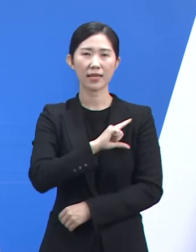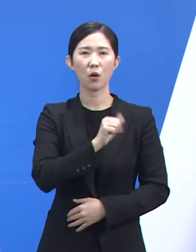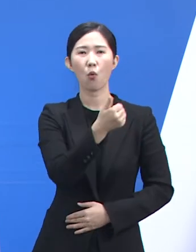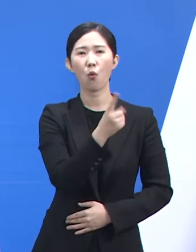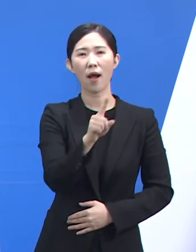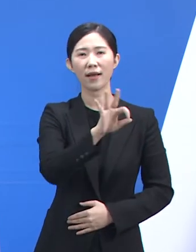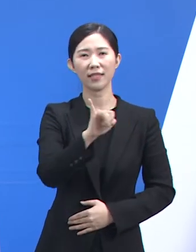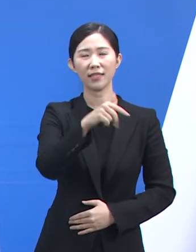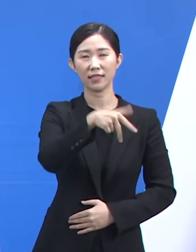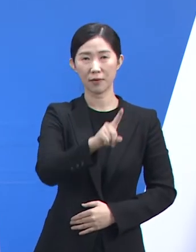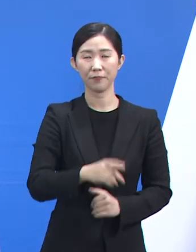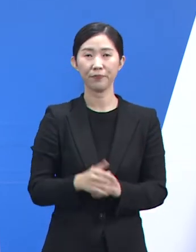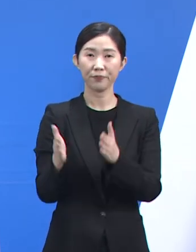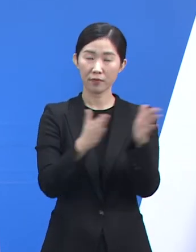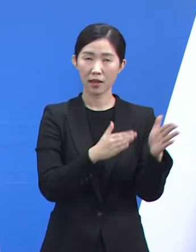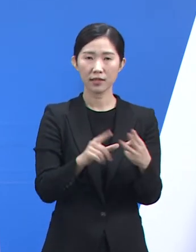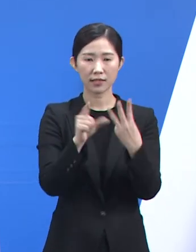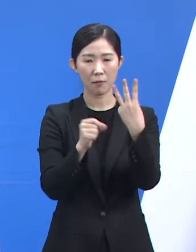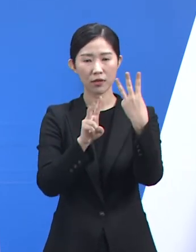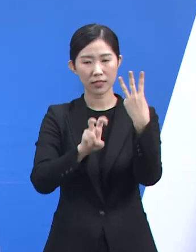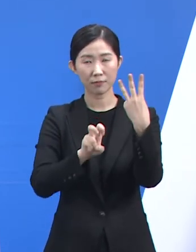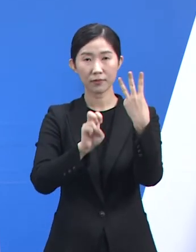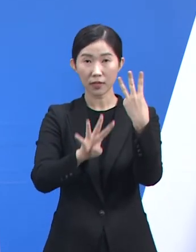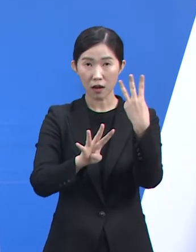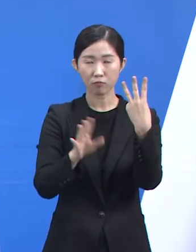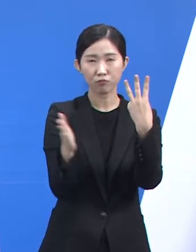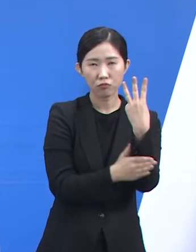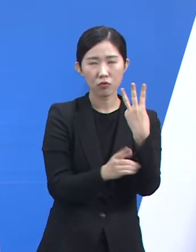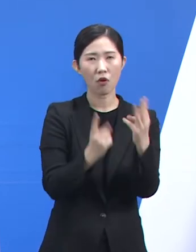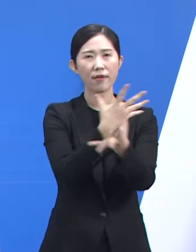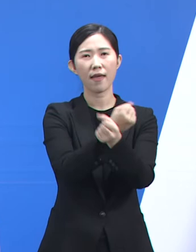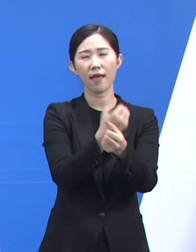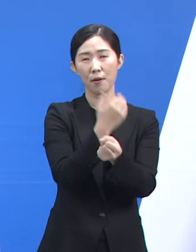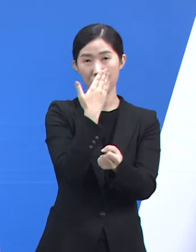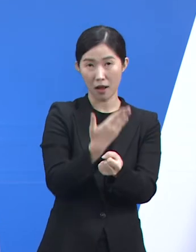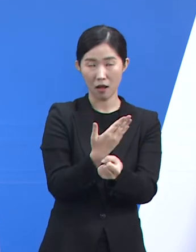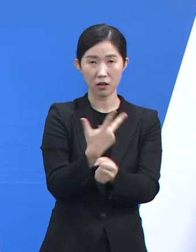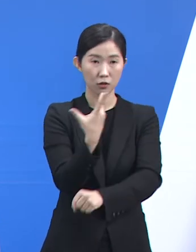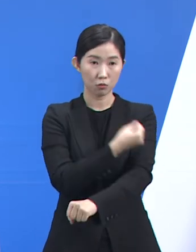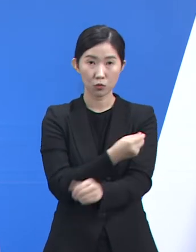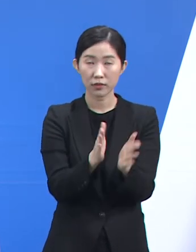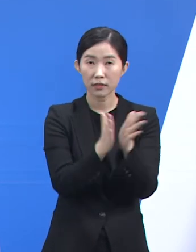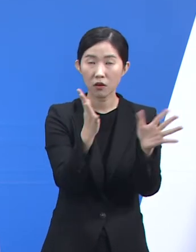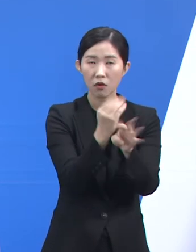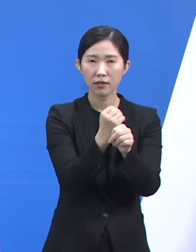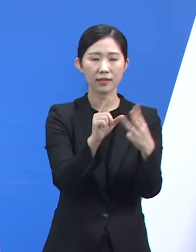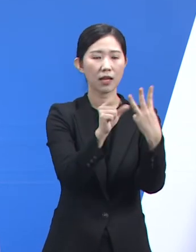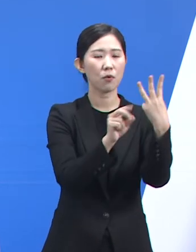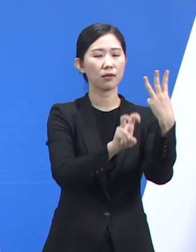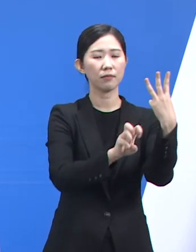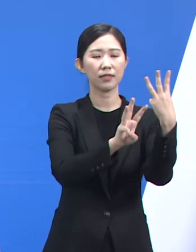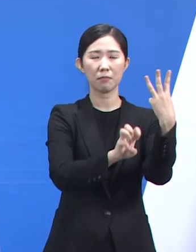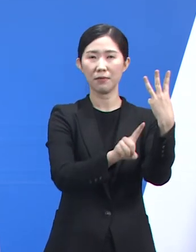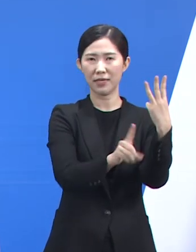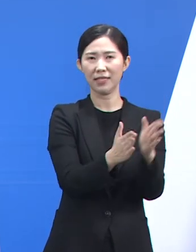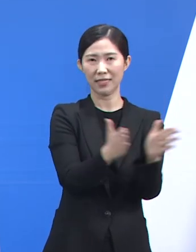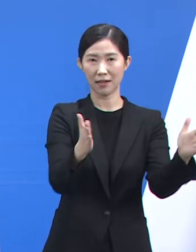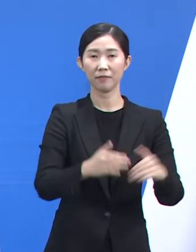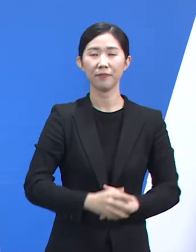24일부터 예방접종 누리집을 통해 사전 예약을 진행하고 접종은 3월 31일부터 진행될 계획입니다.